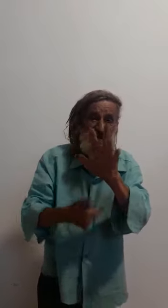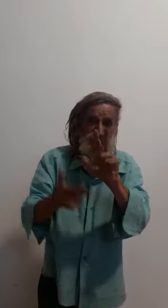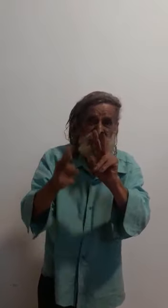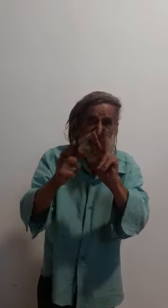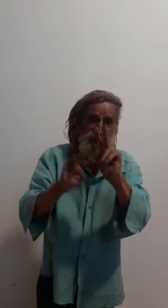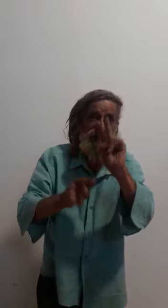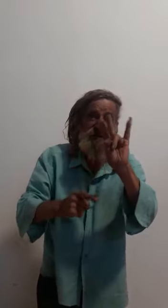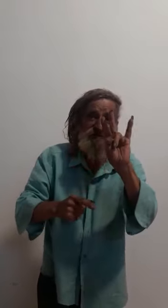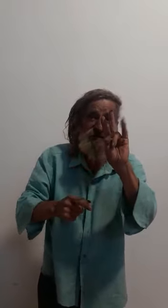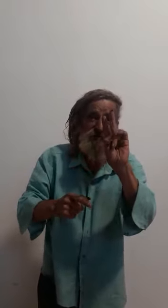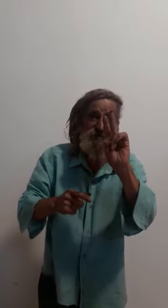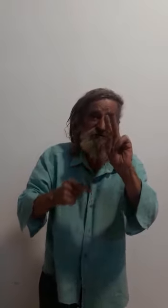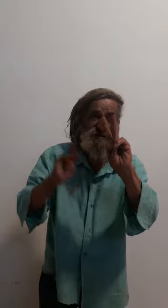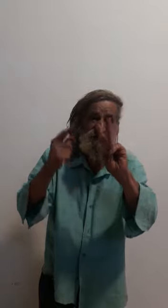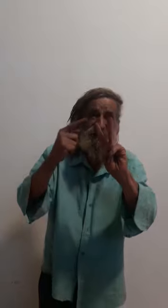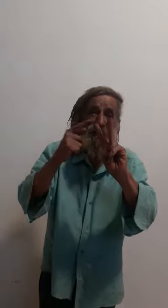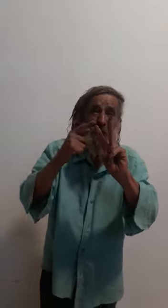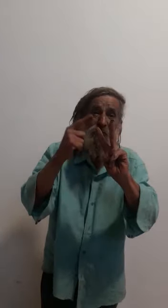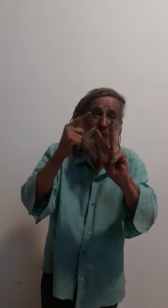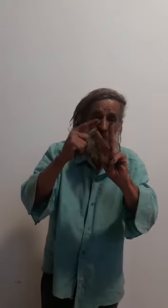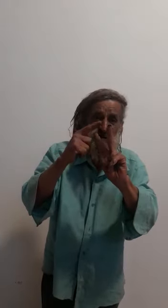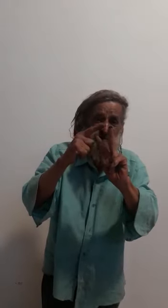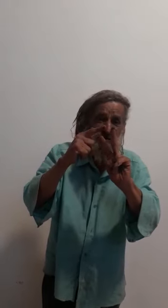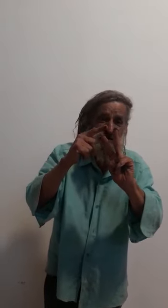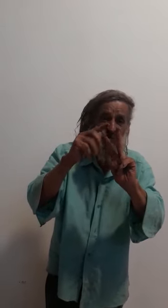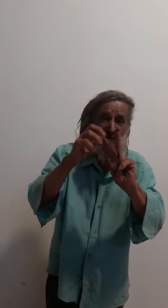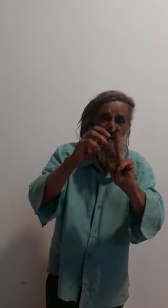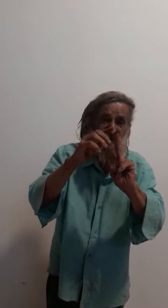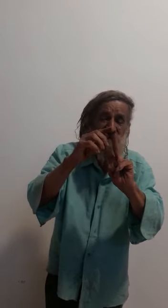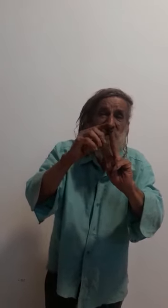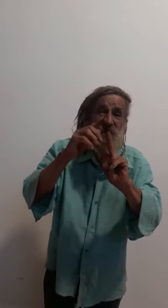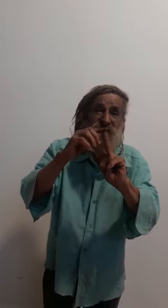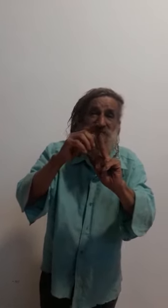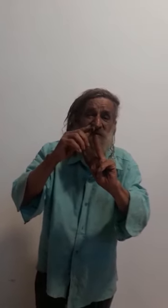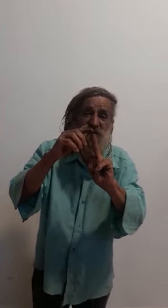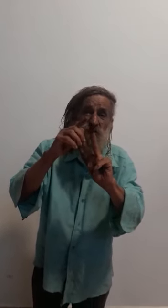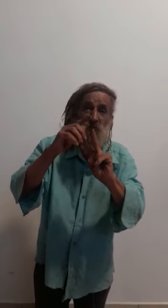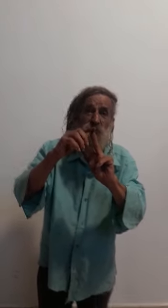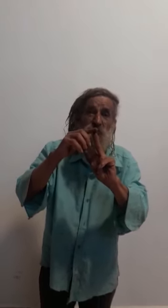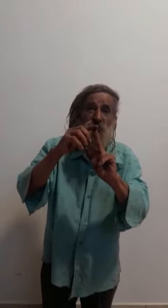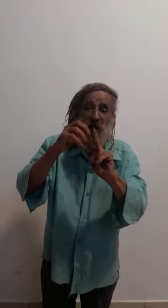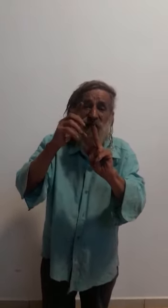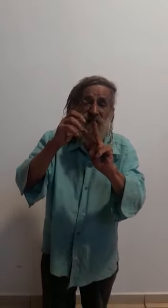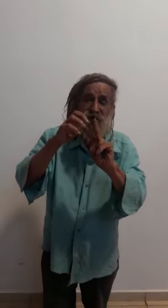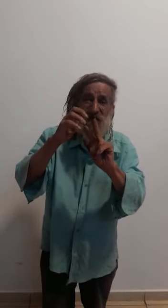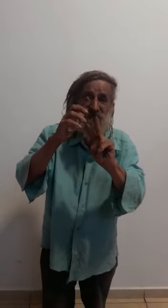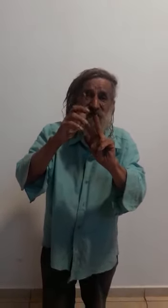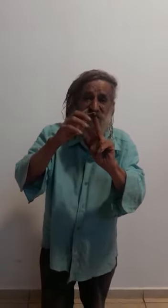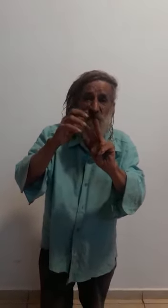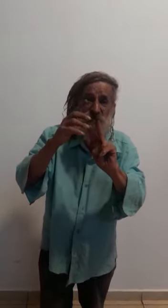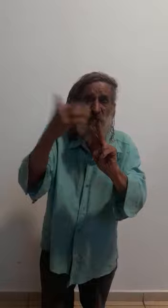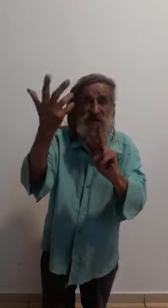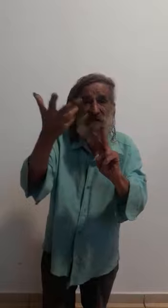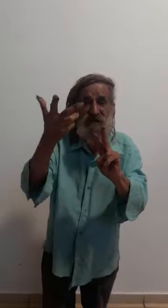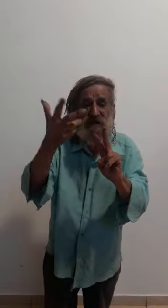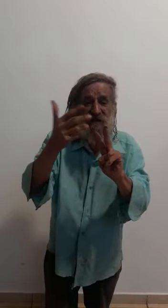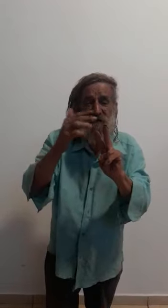gasolina, já dois itens o terceiro item vai ser o alimentação e